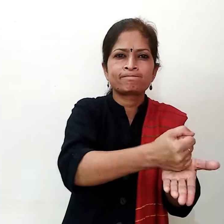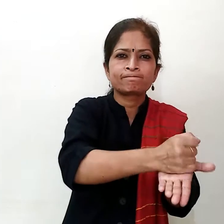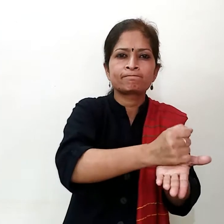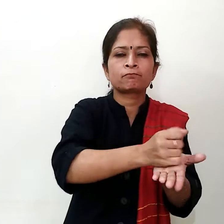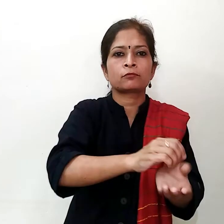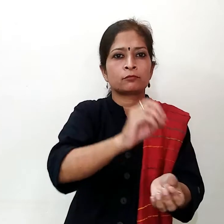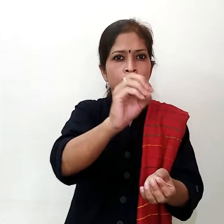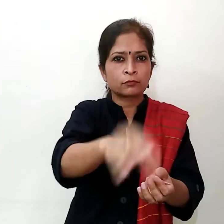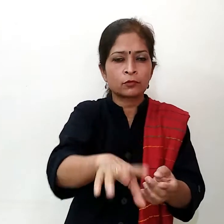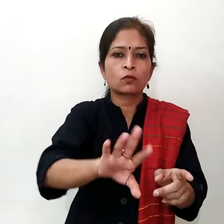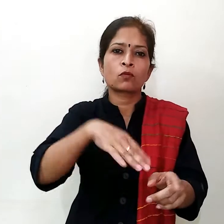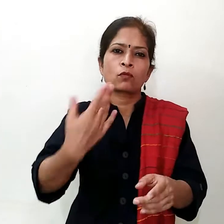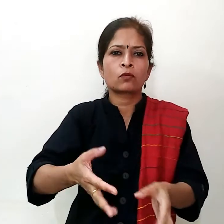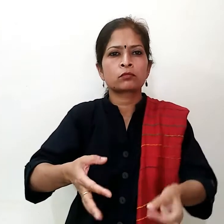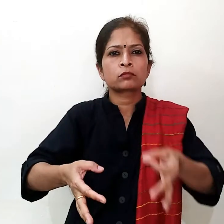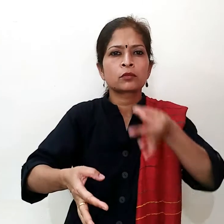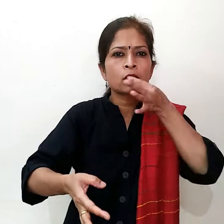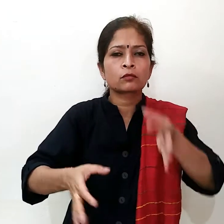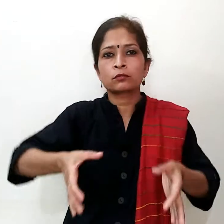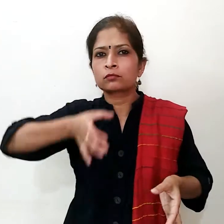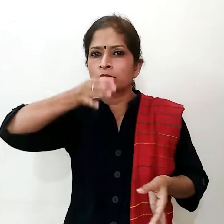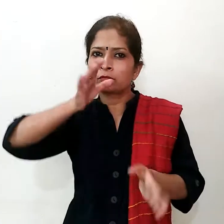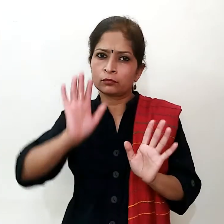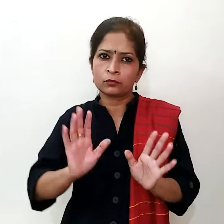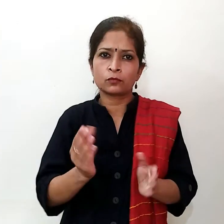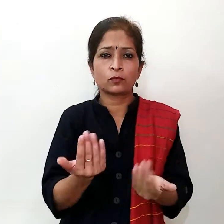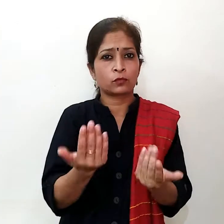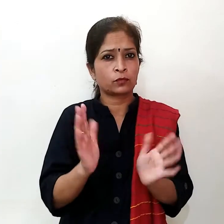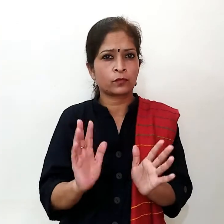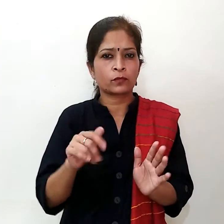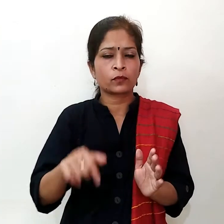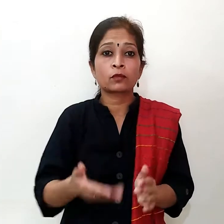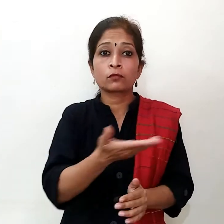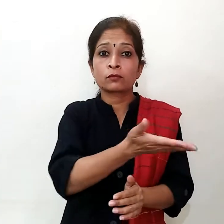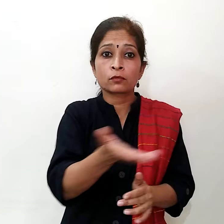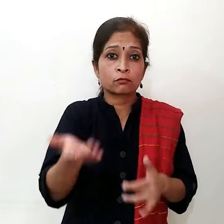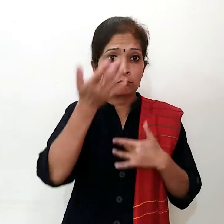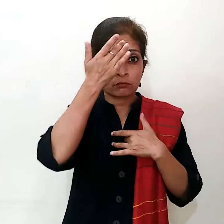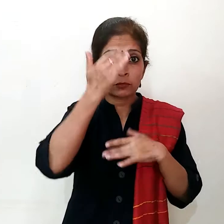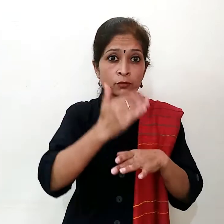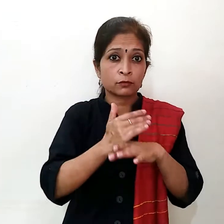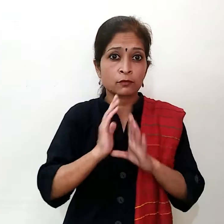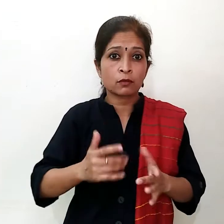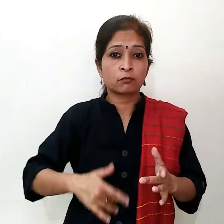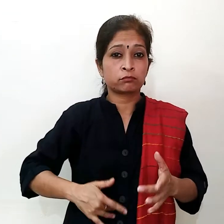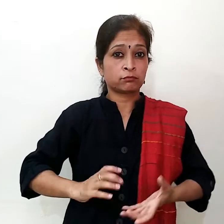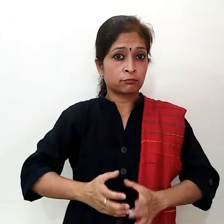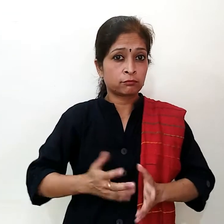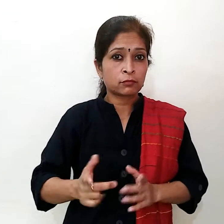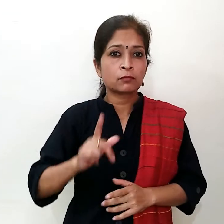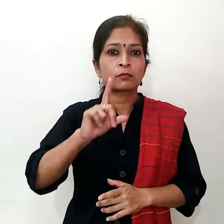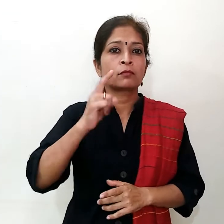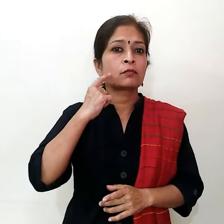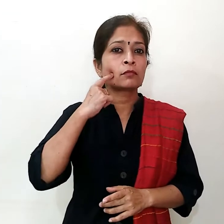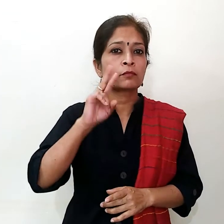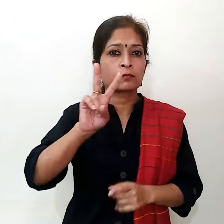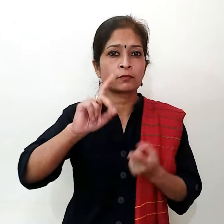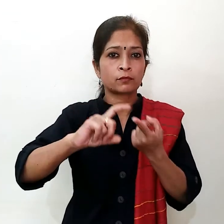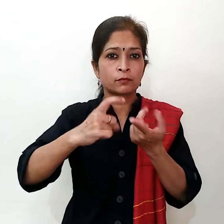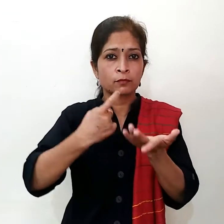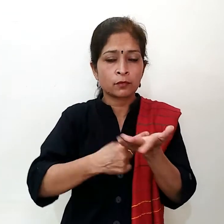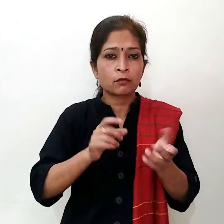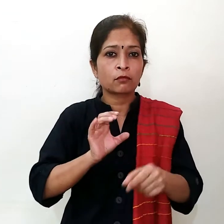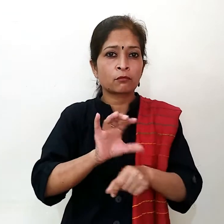भी खाने में बिश्थ कर सकते हैं यह सारे मसाले अपने जिकत्सिय गुरों के कारण पाचन गिरिया, लीवर की